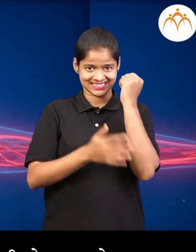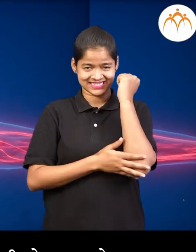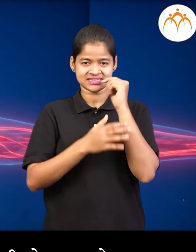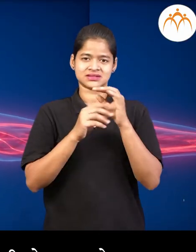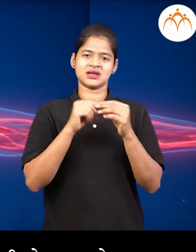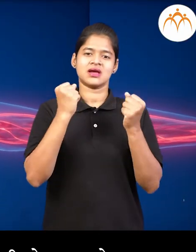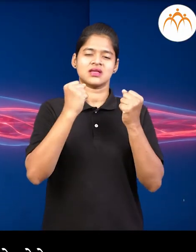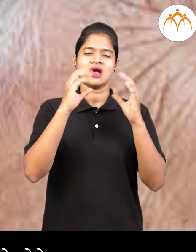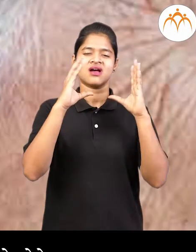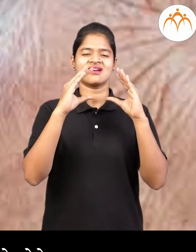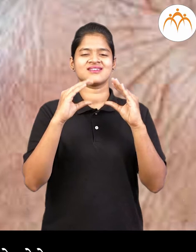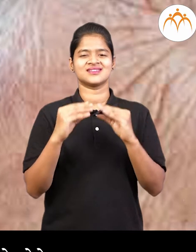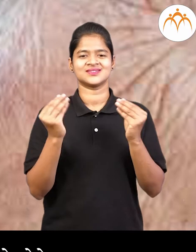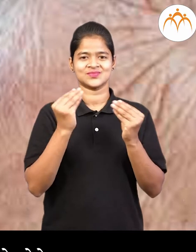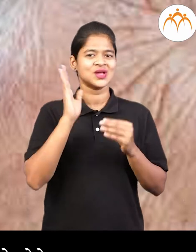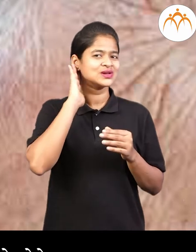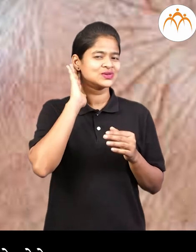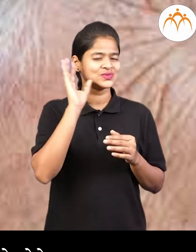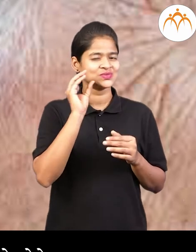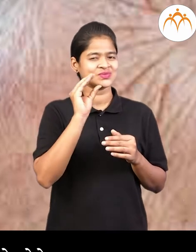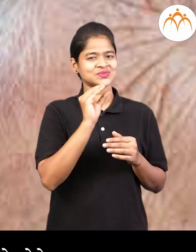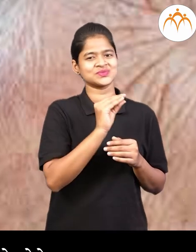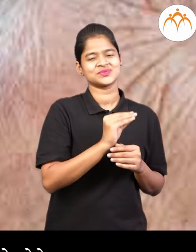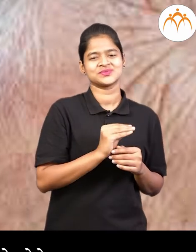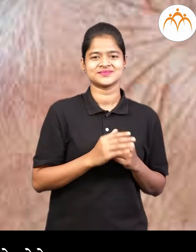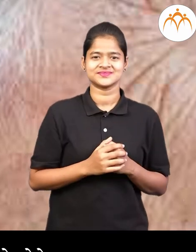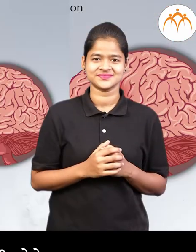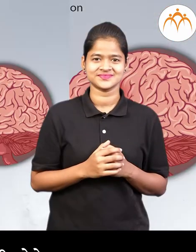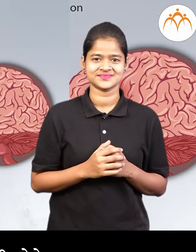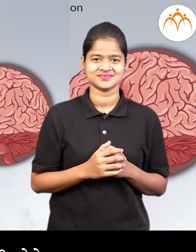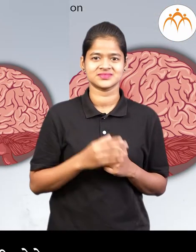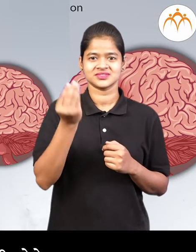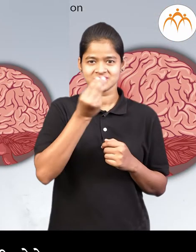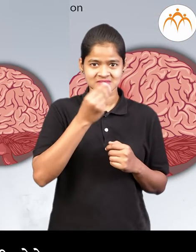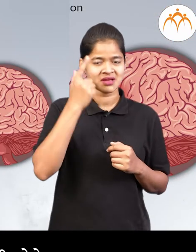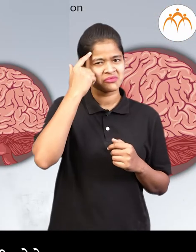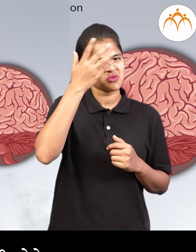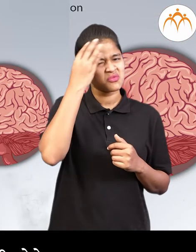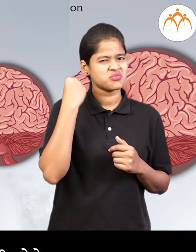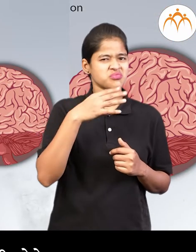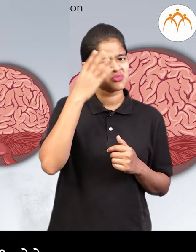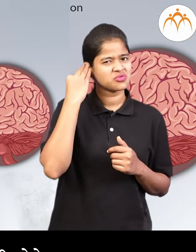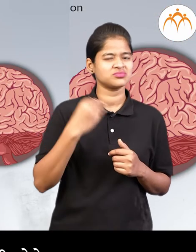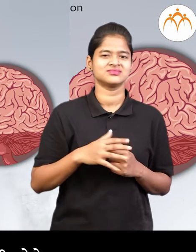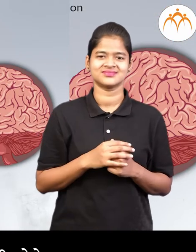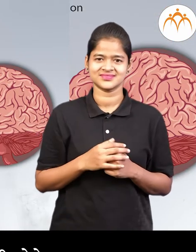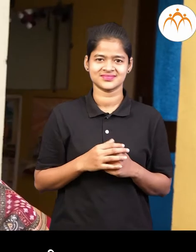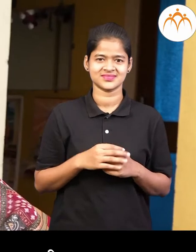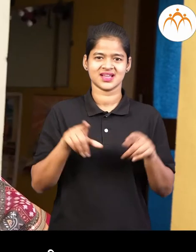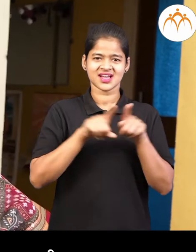कमी हु लागते काही वेडा निट आईकू यही नसा हुत कधी-कधी स्मरण शक्ती कमी होते